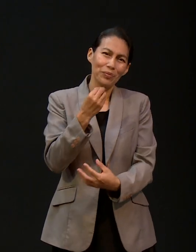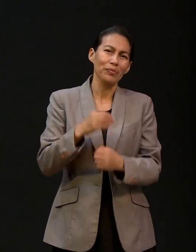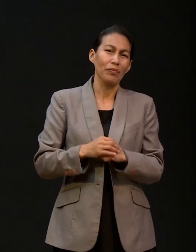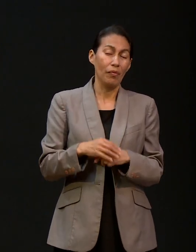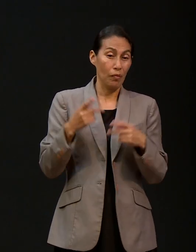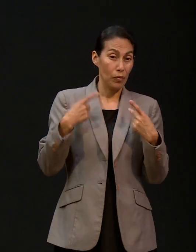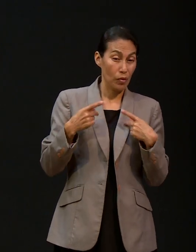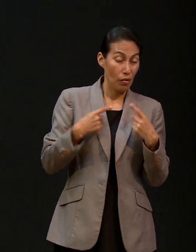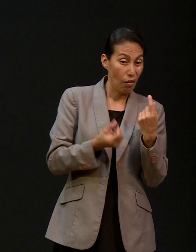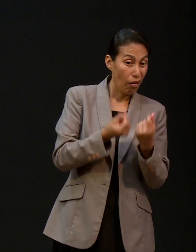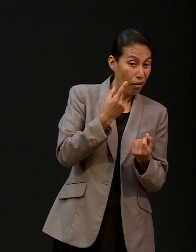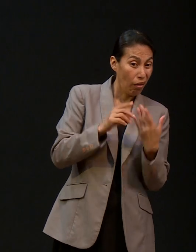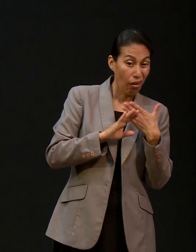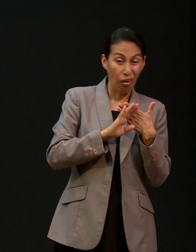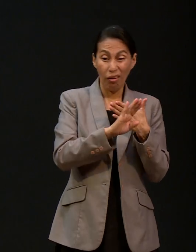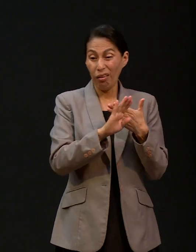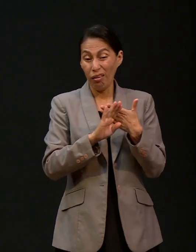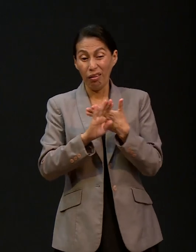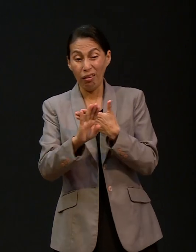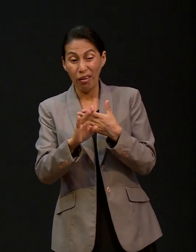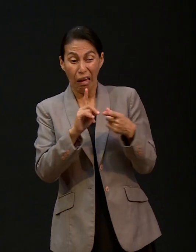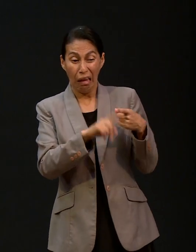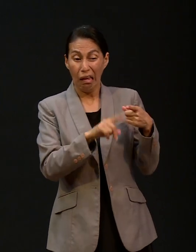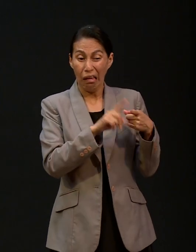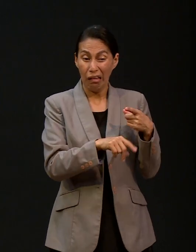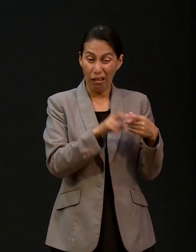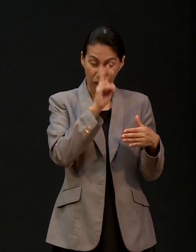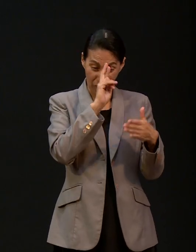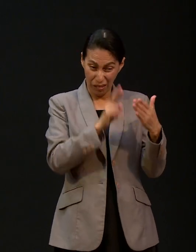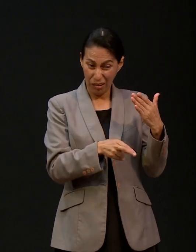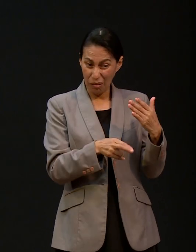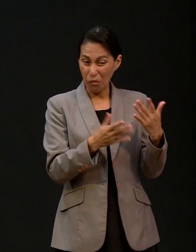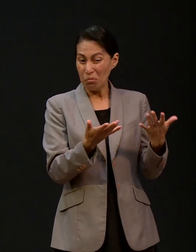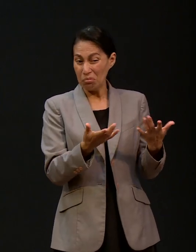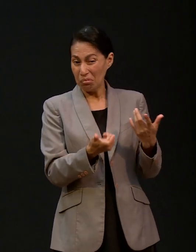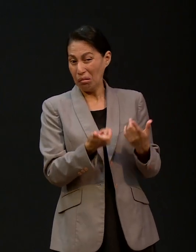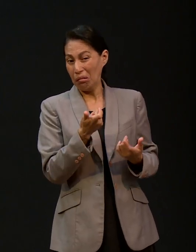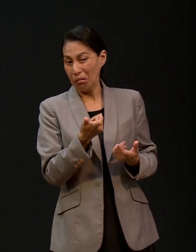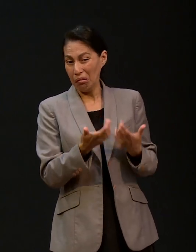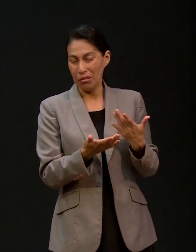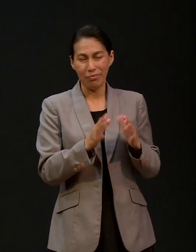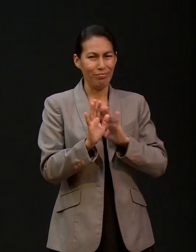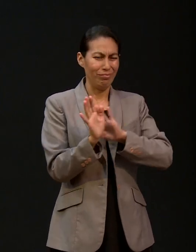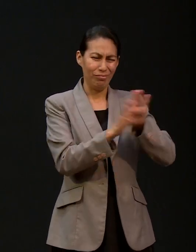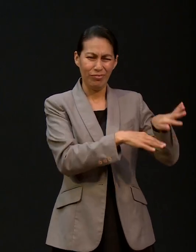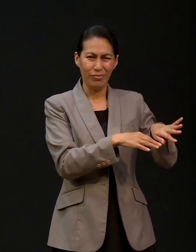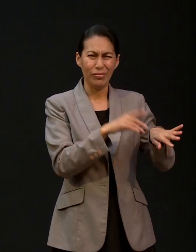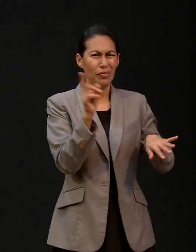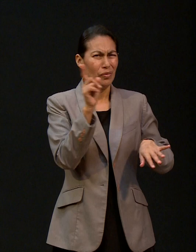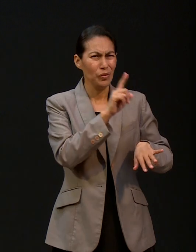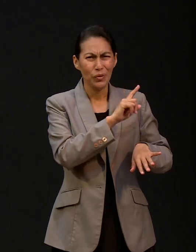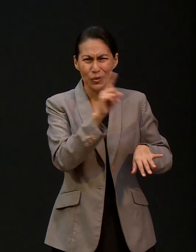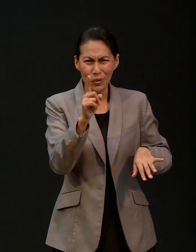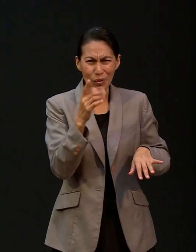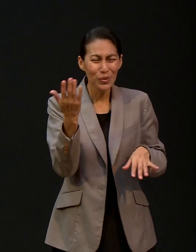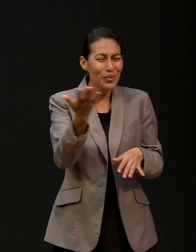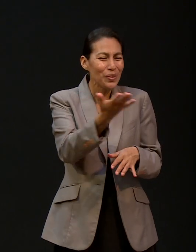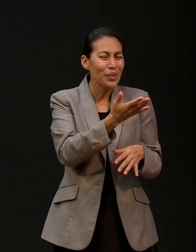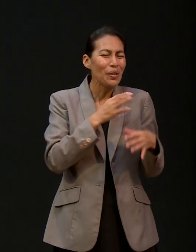acepción de personas, ni de estatus, ni de religión. Podamos unirnos todos en oración al Dios